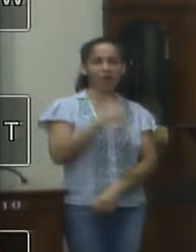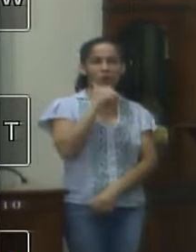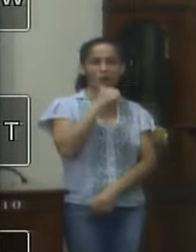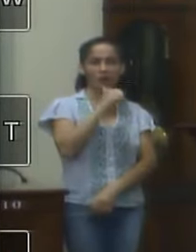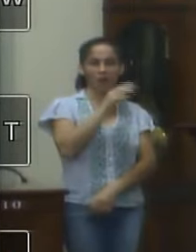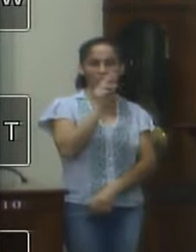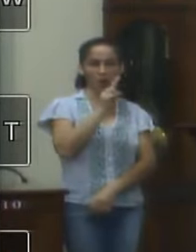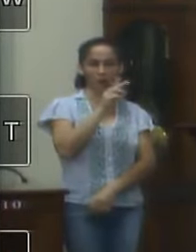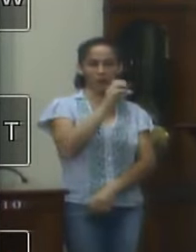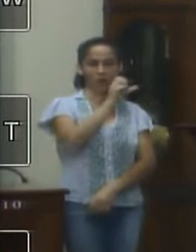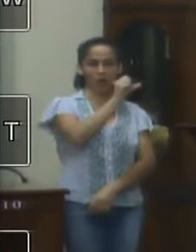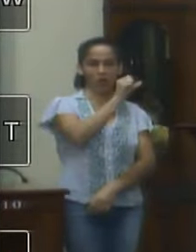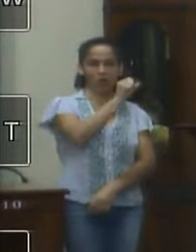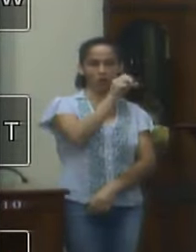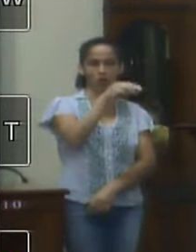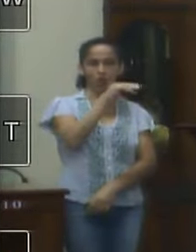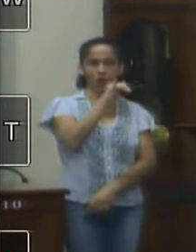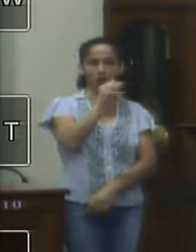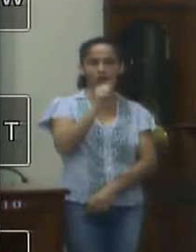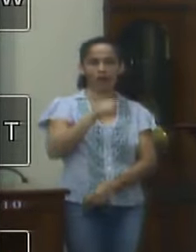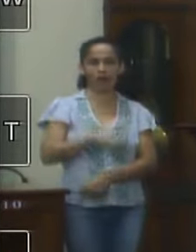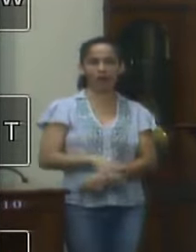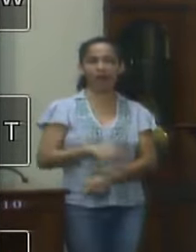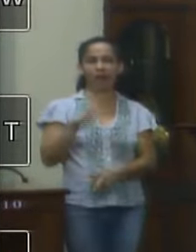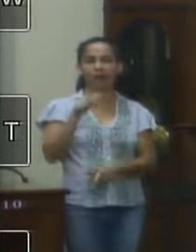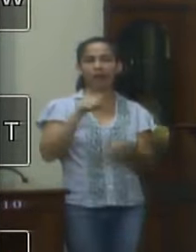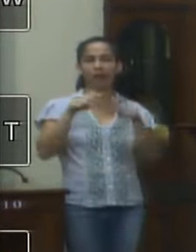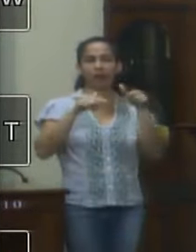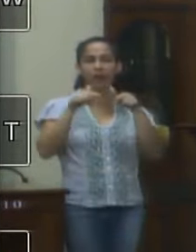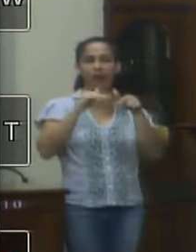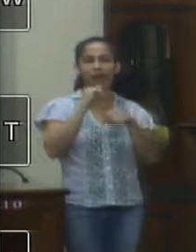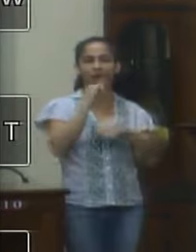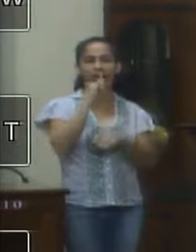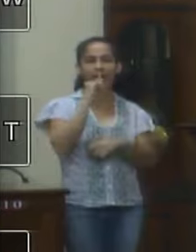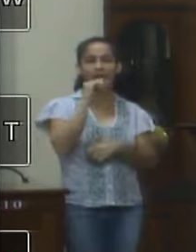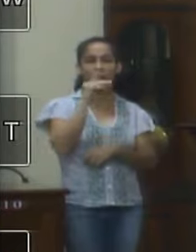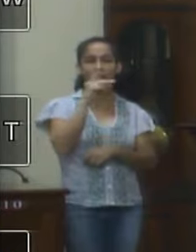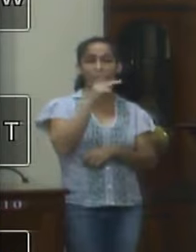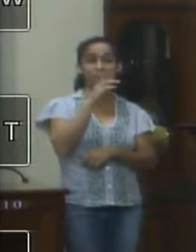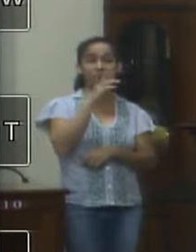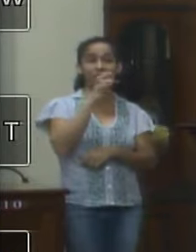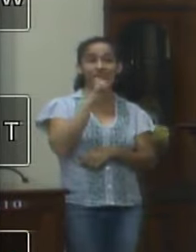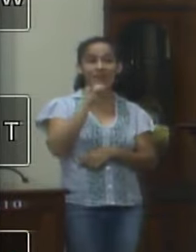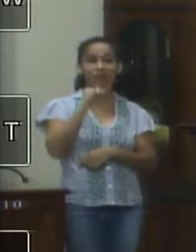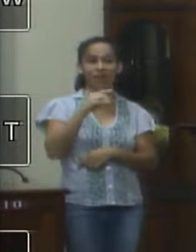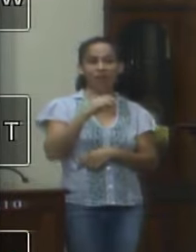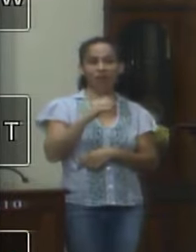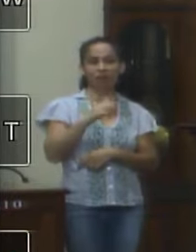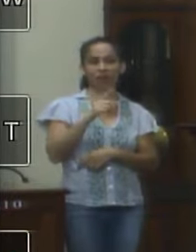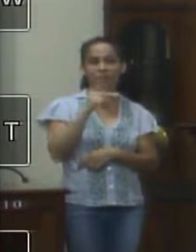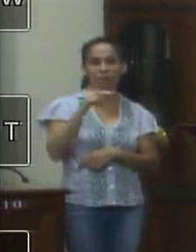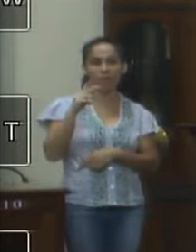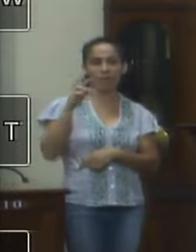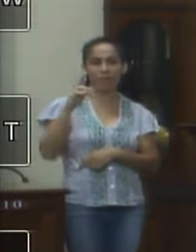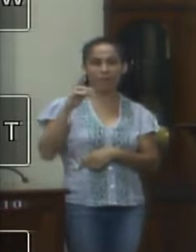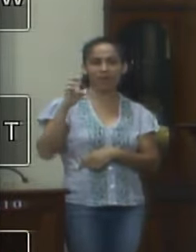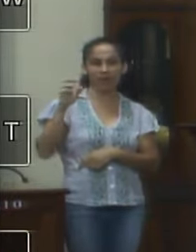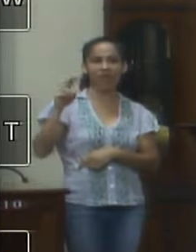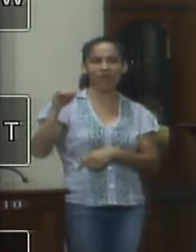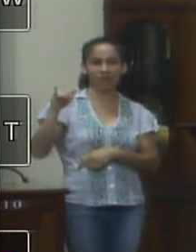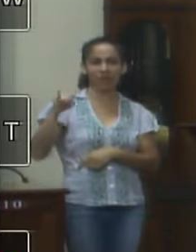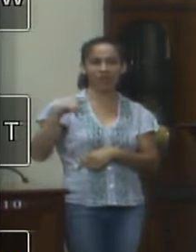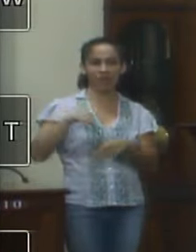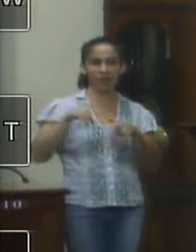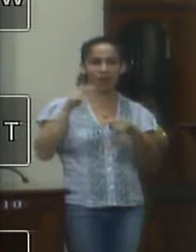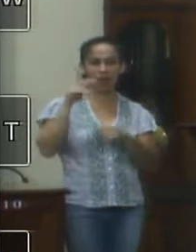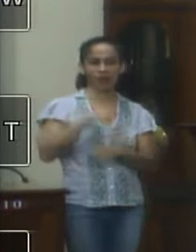ignora a nossa autoridade a nossa responsabilidade de trabalho gente o que é isso até quando a gente vai